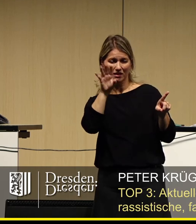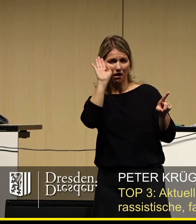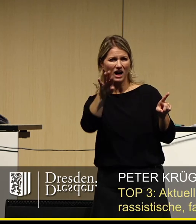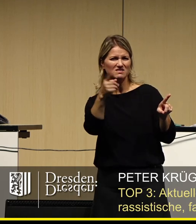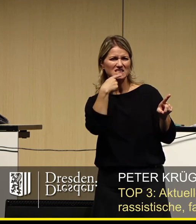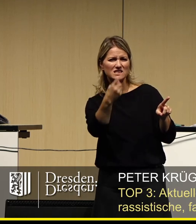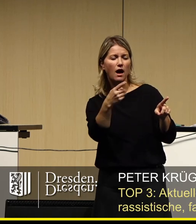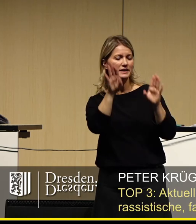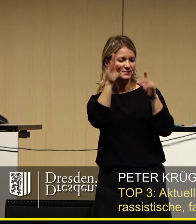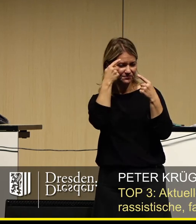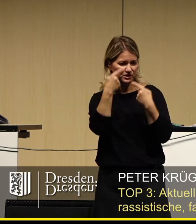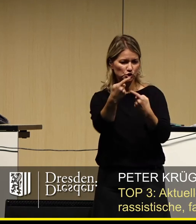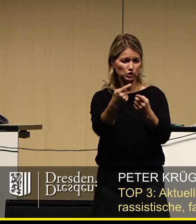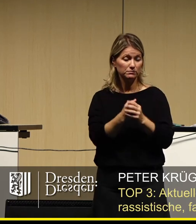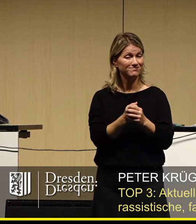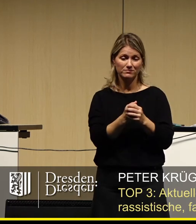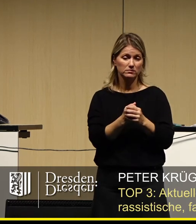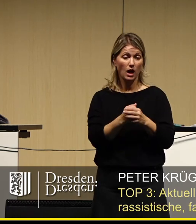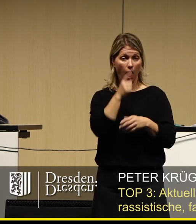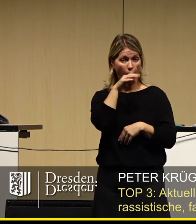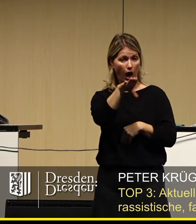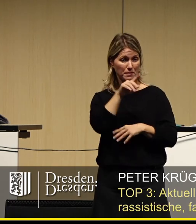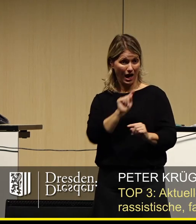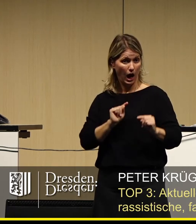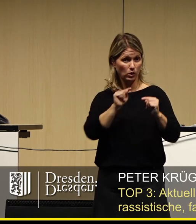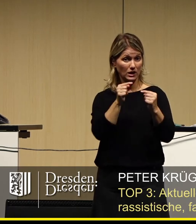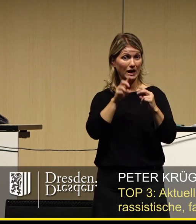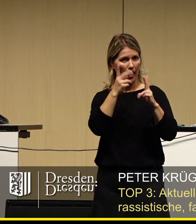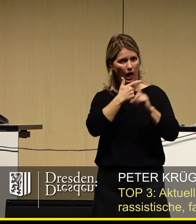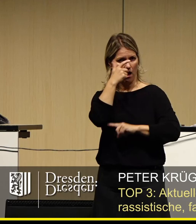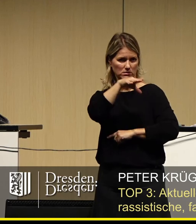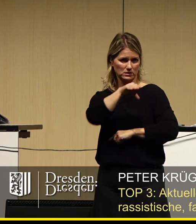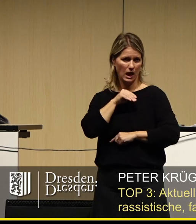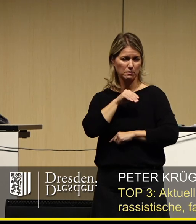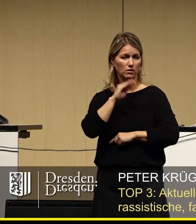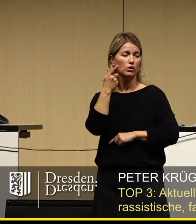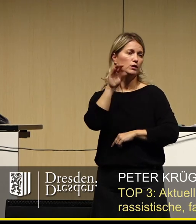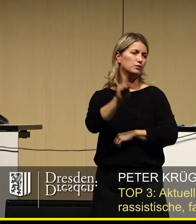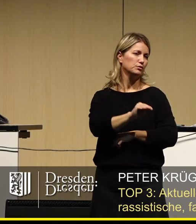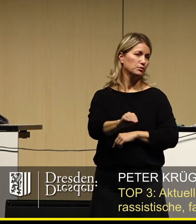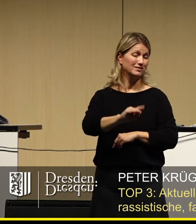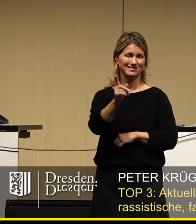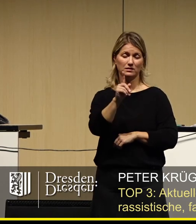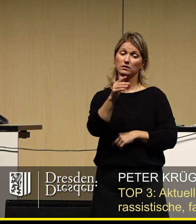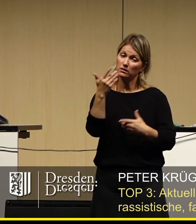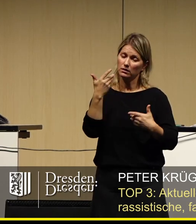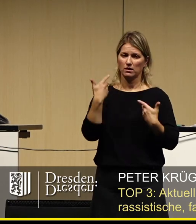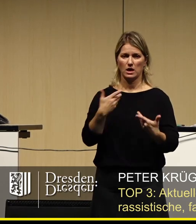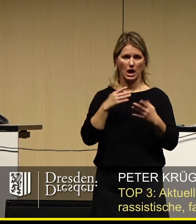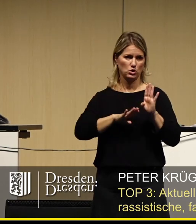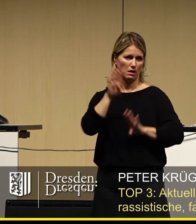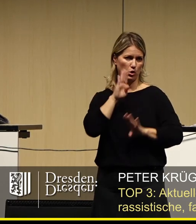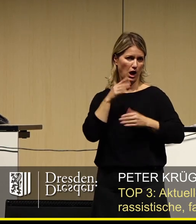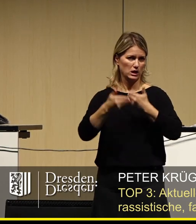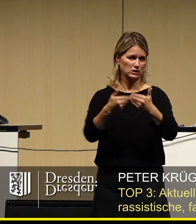sagt. Ihn aber in der Außennahsitzung ernst zu nehmen, ohne gleich abzustempeln, könnte auch ein Bestandteil des demokratischen Diskurses zu sein.